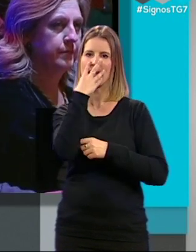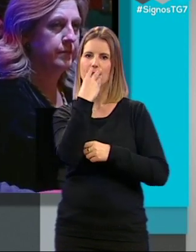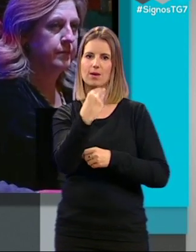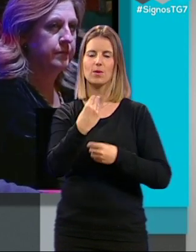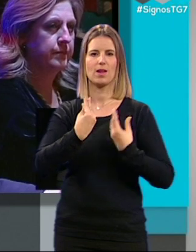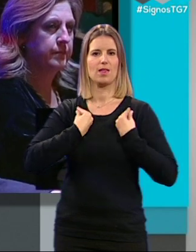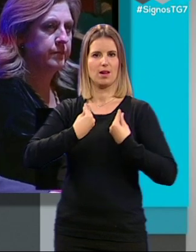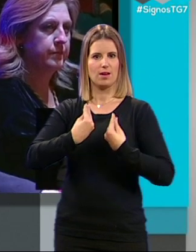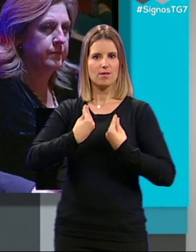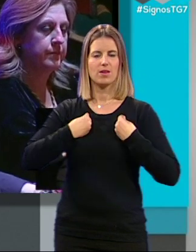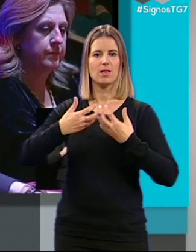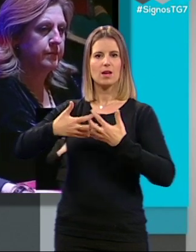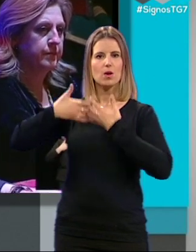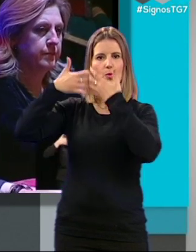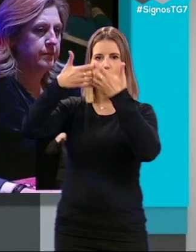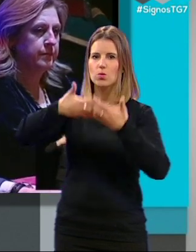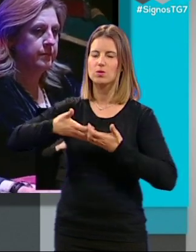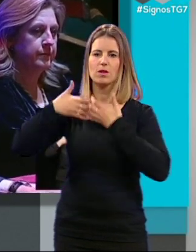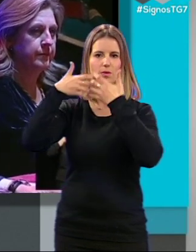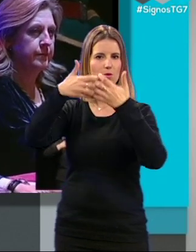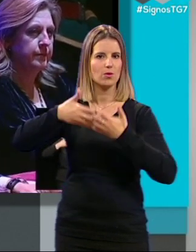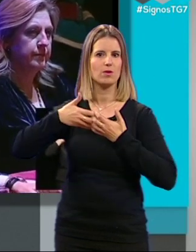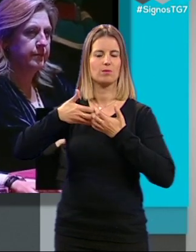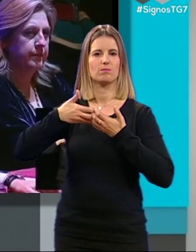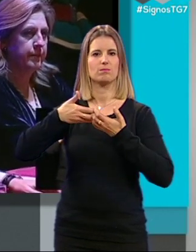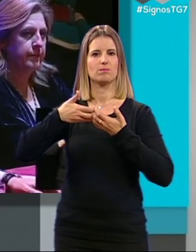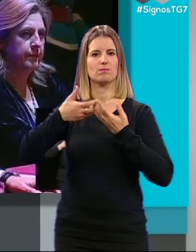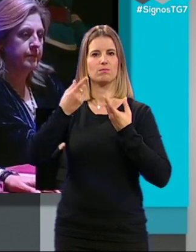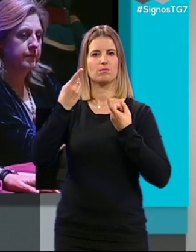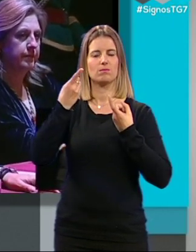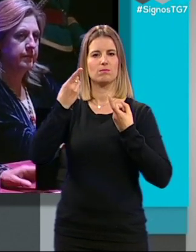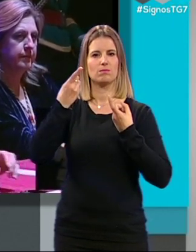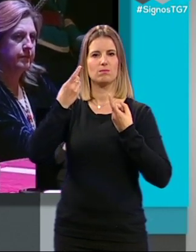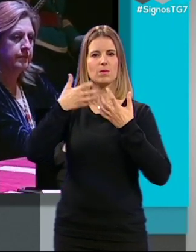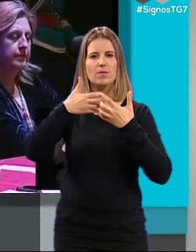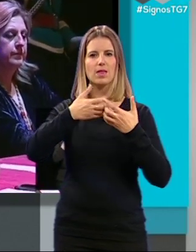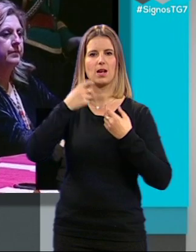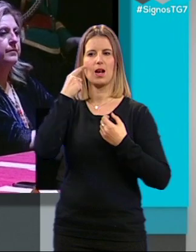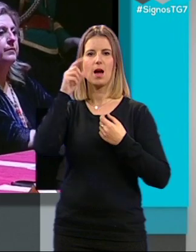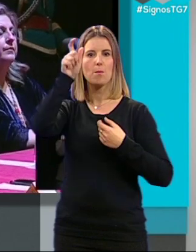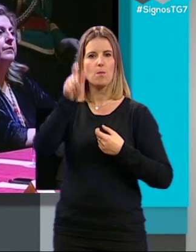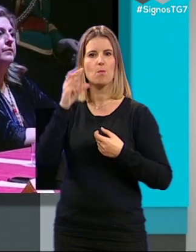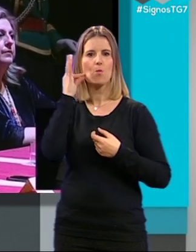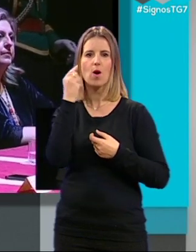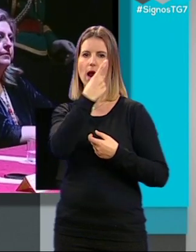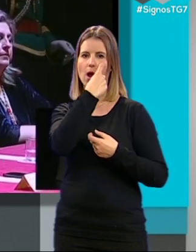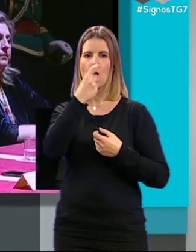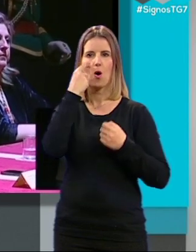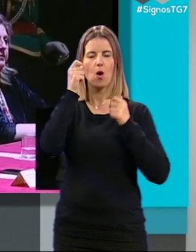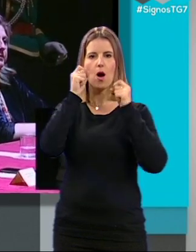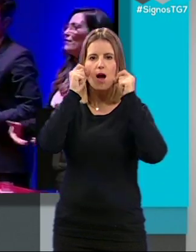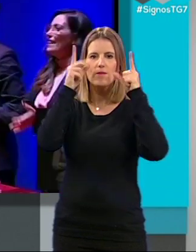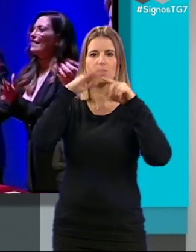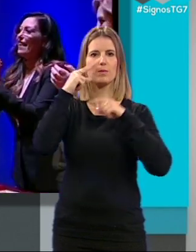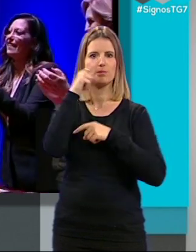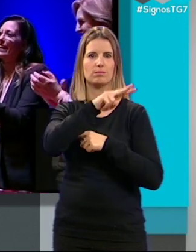vida, luchadora intrépida, centinela de ojos abiertos para contemplar.